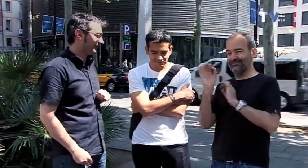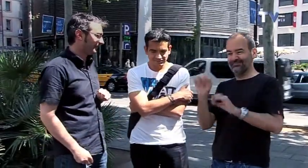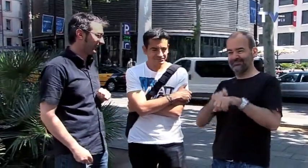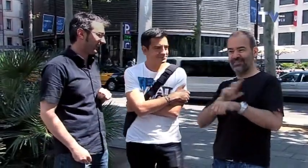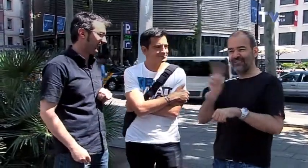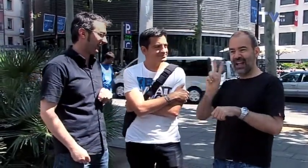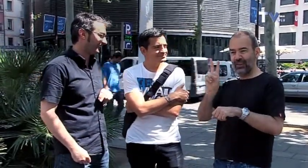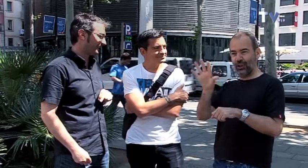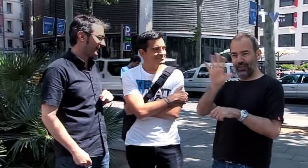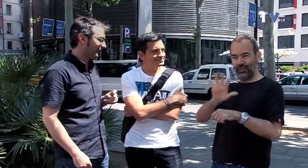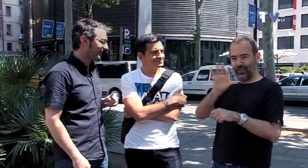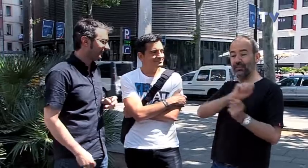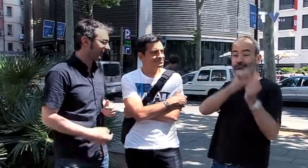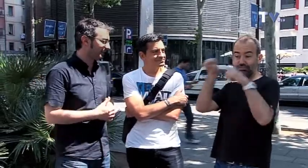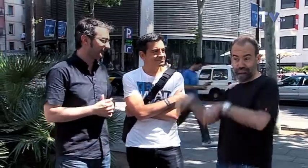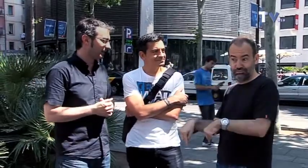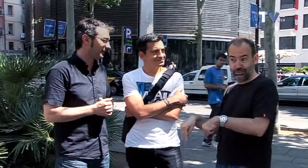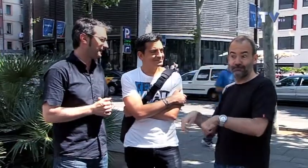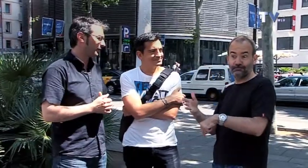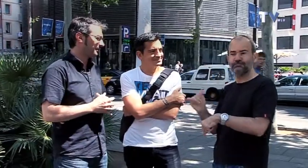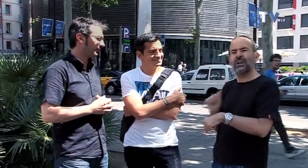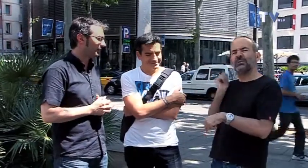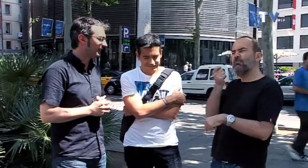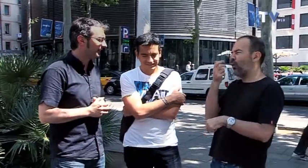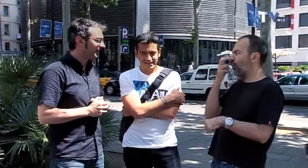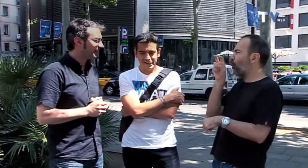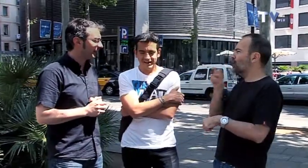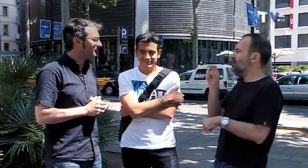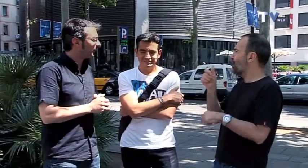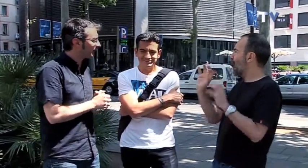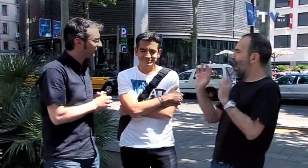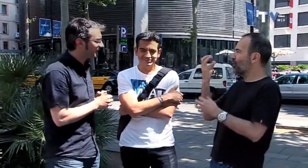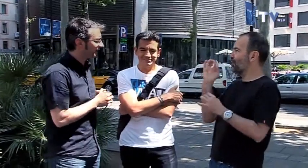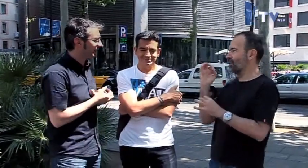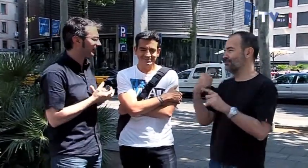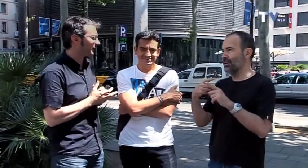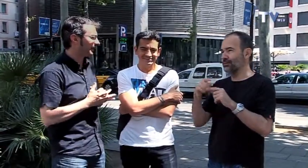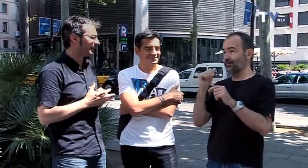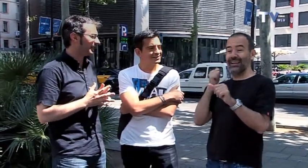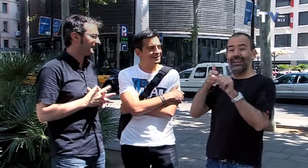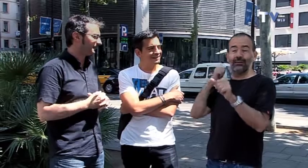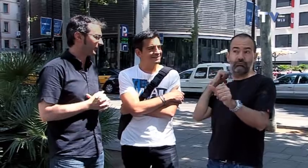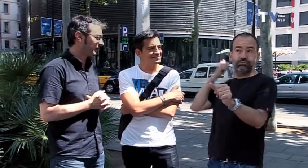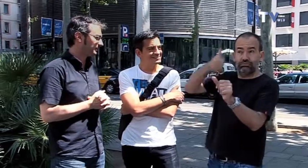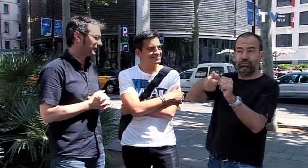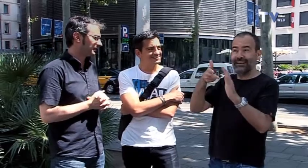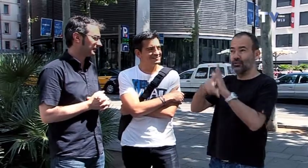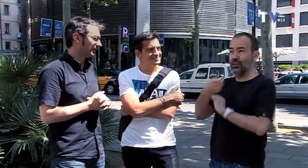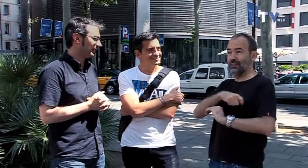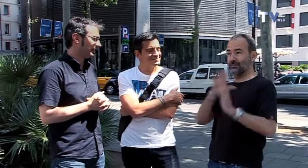dicho que eres de Yabatolid, y bueno, ya has venido aquí. Pero claro, mi curiosidad, o como anécdota tuya, no sé,